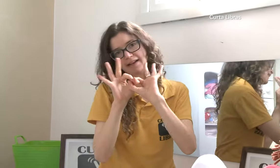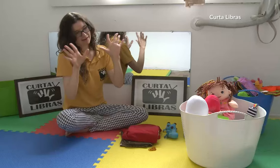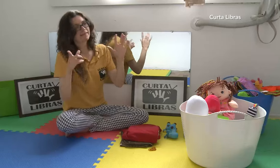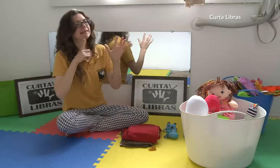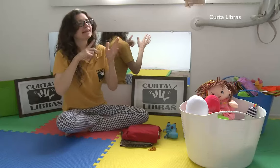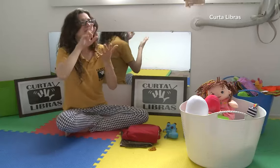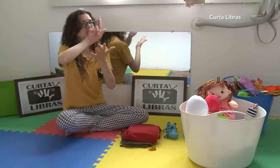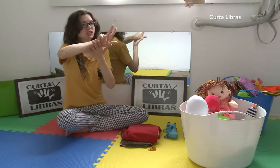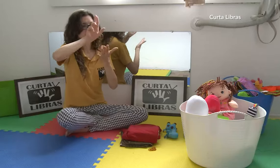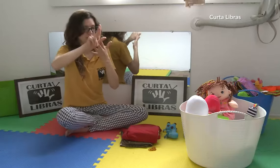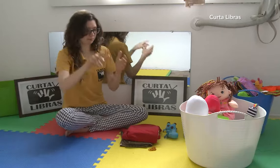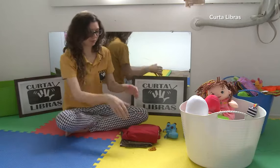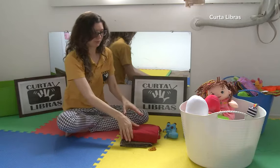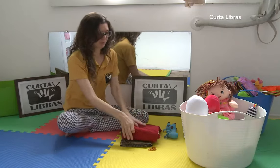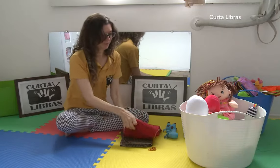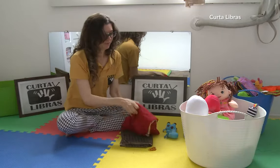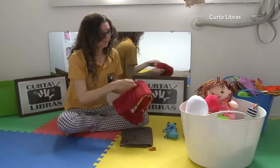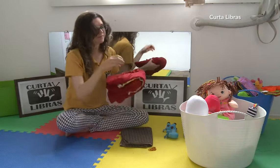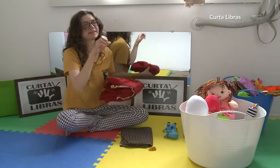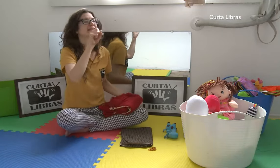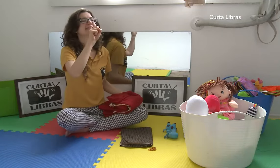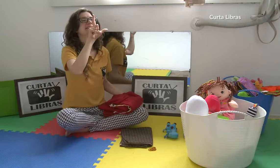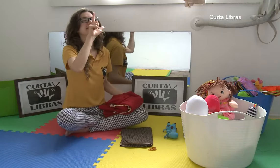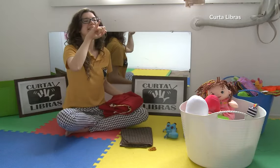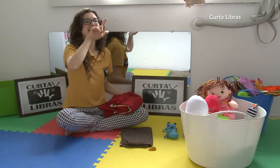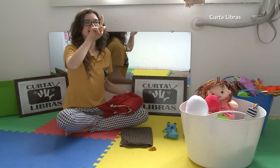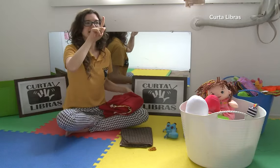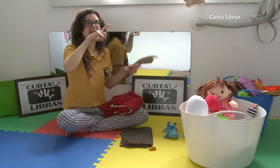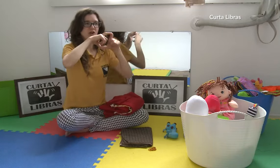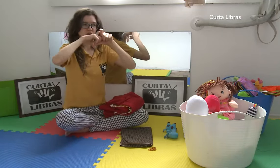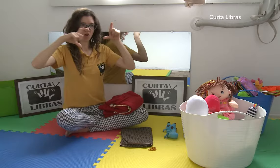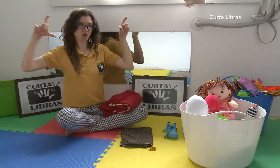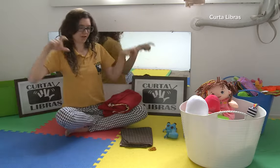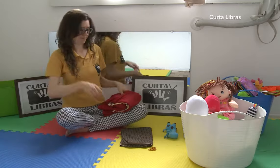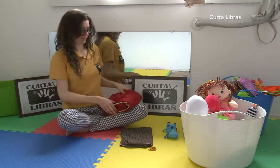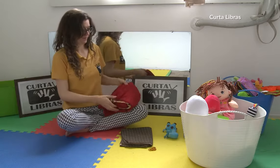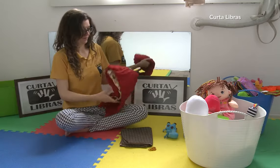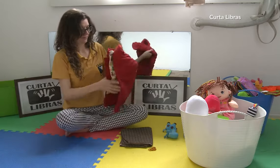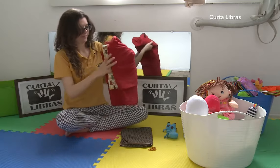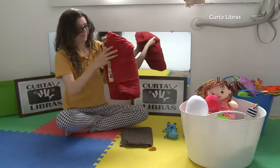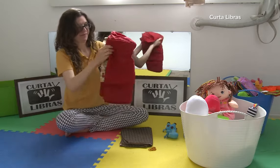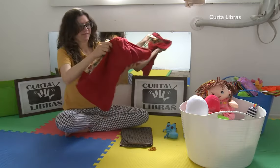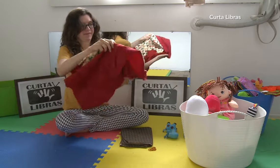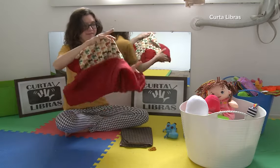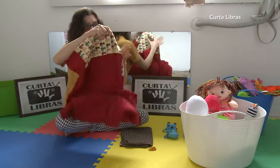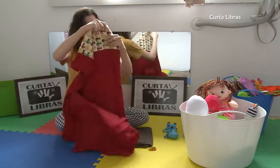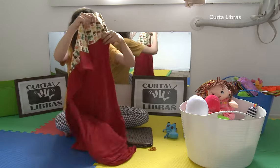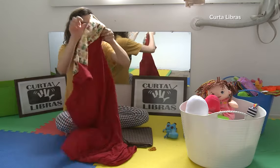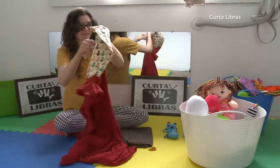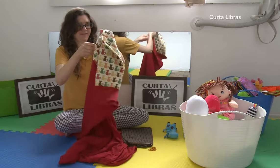mais. Você pode colocar o bebê na frente ou nas costas. Como preferir.